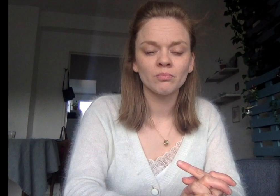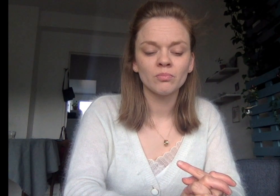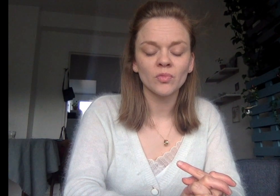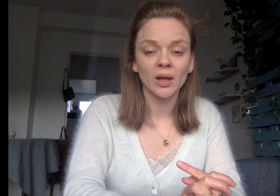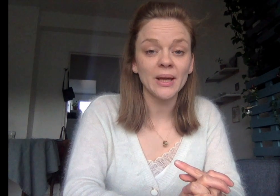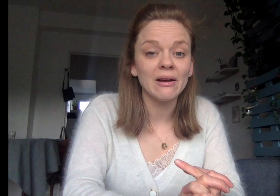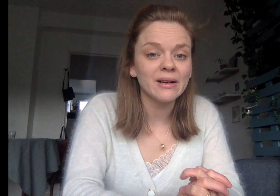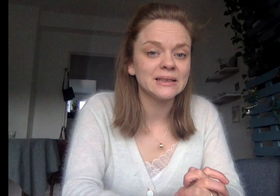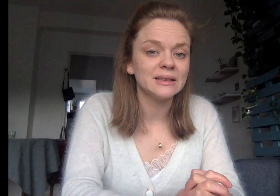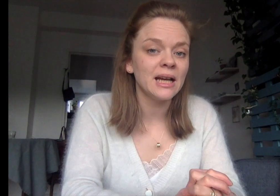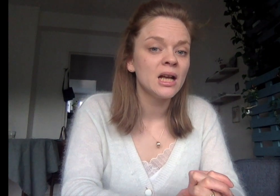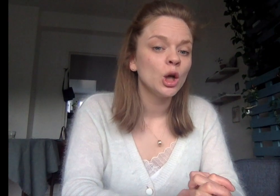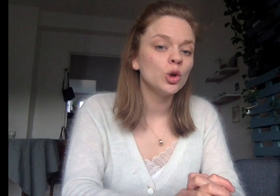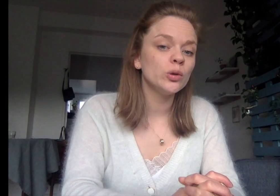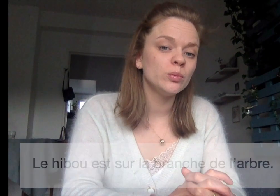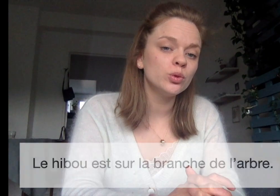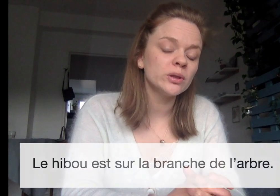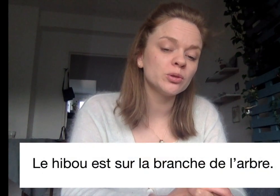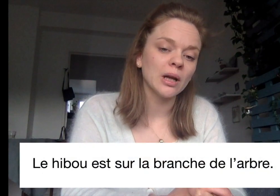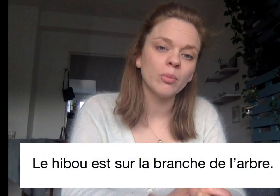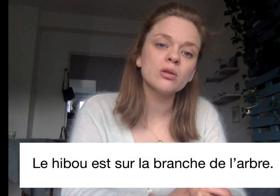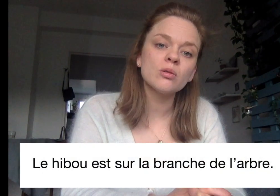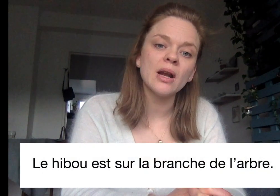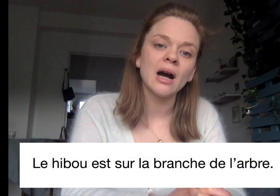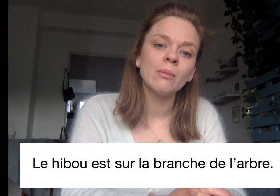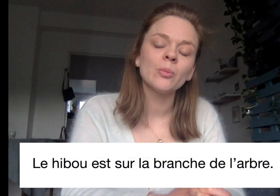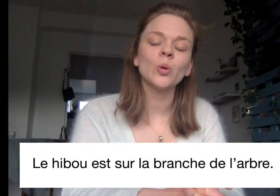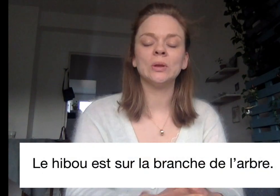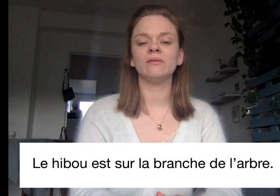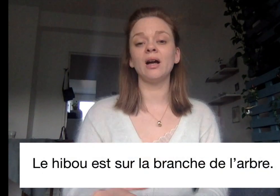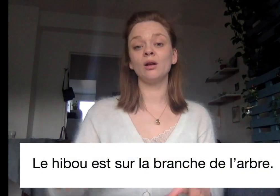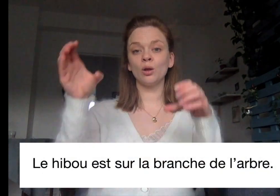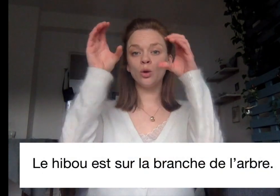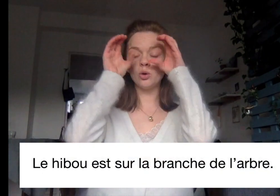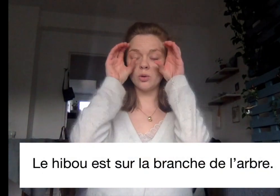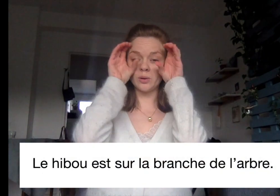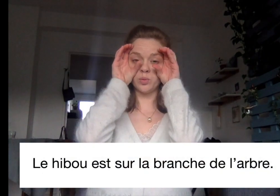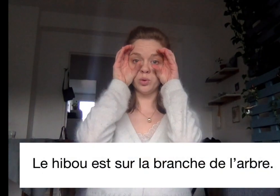Eh bien, la phrase était Le hibou est sur la branche de l'arbre. On y va ? Le hibou